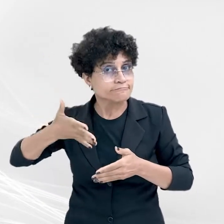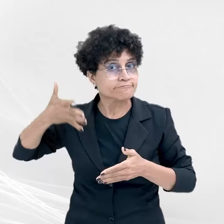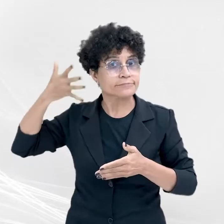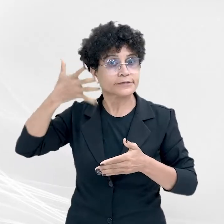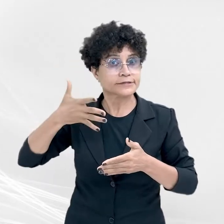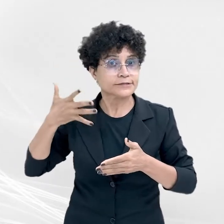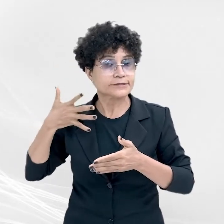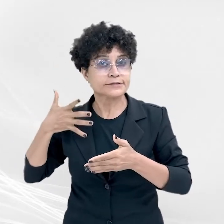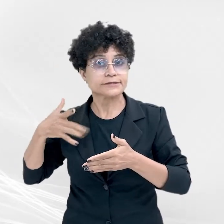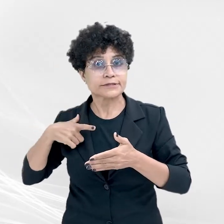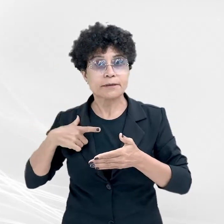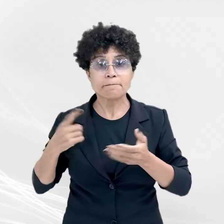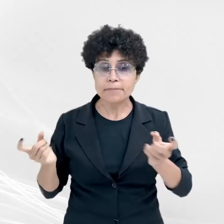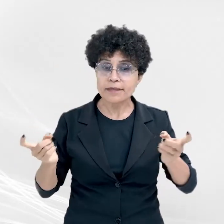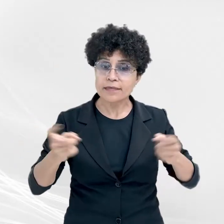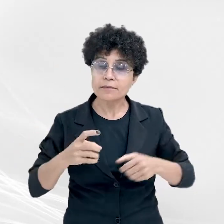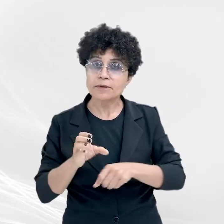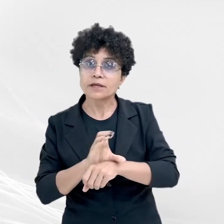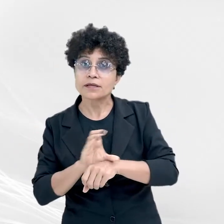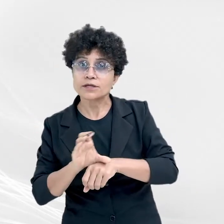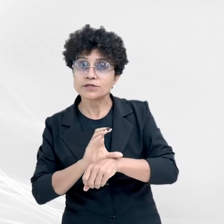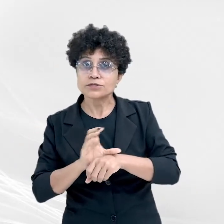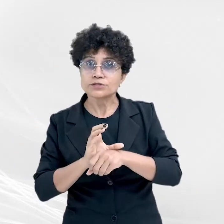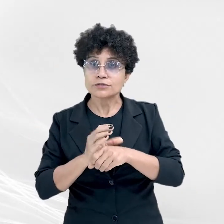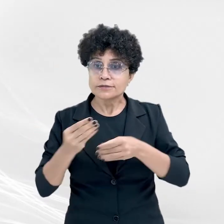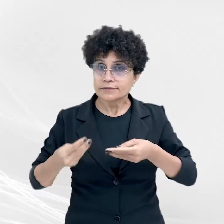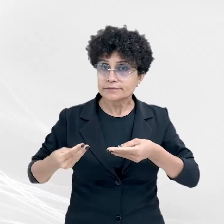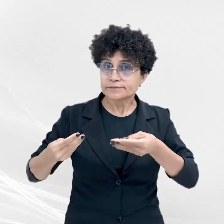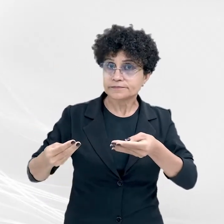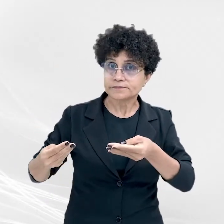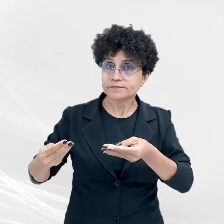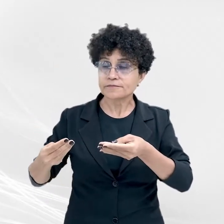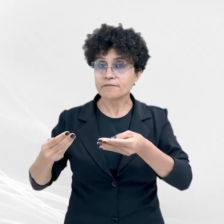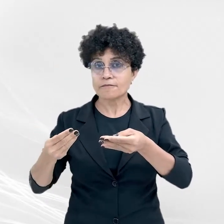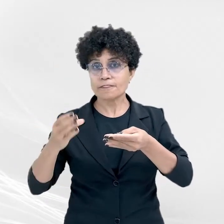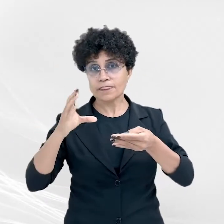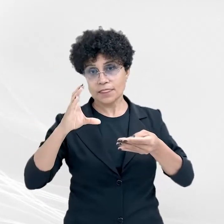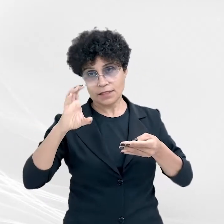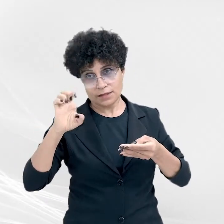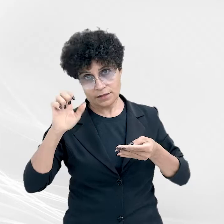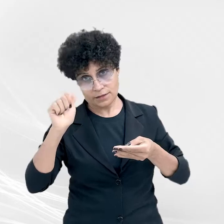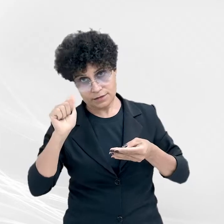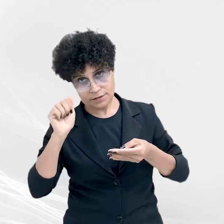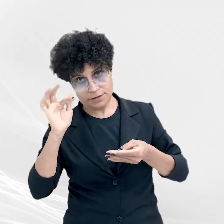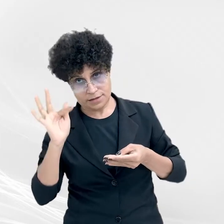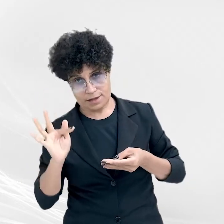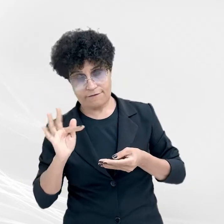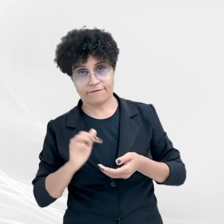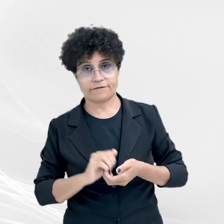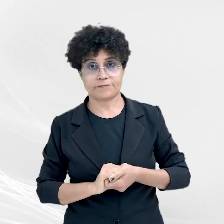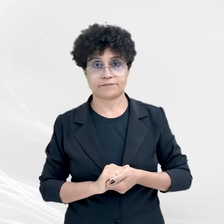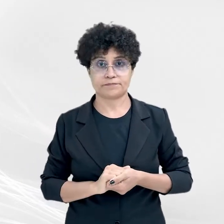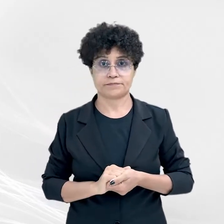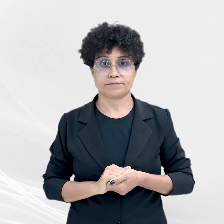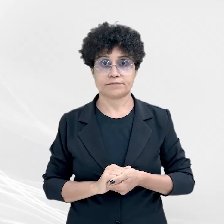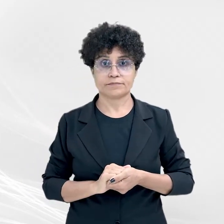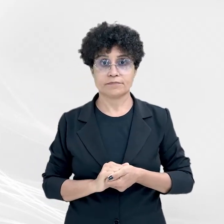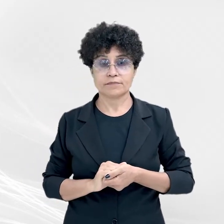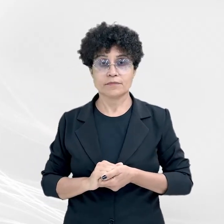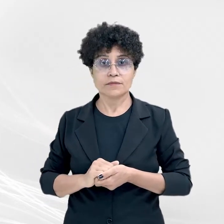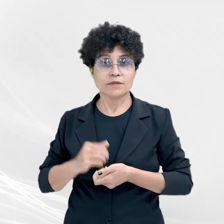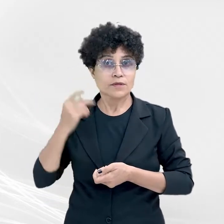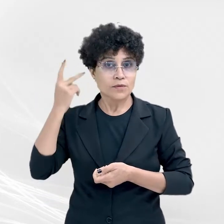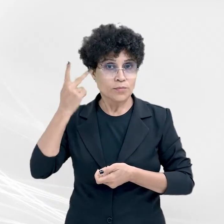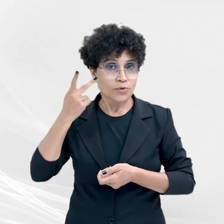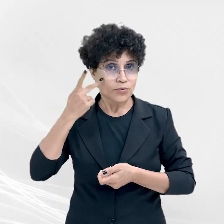capacitações oferecidas pelo Centro de Estudos e Aperfeiçoamento Funcional. O Procurador-Geral